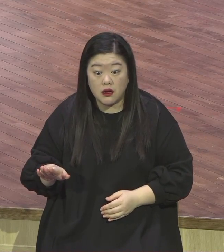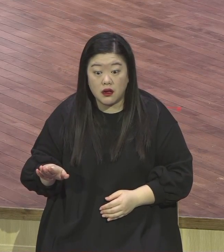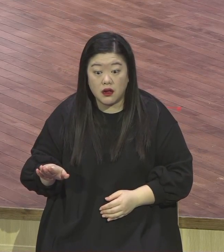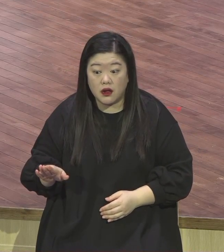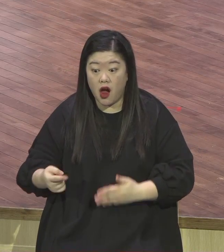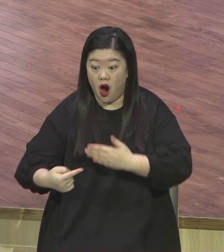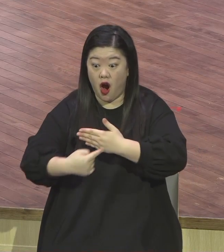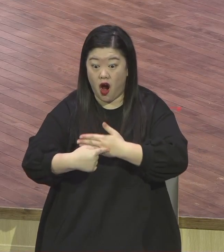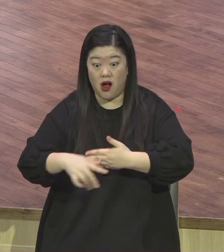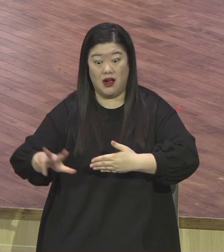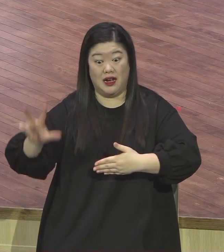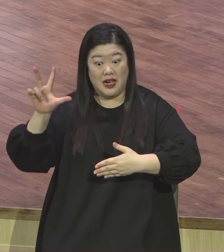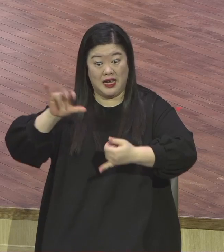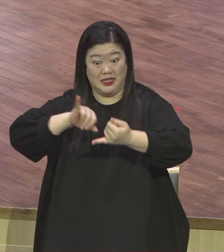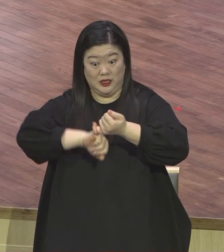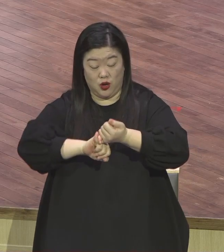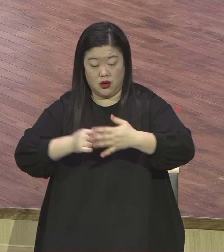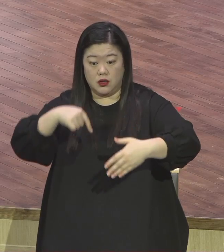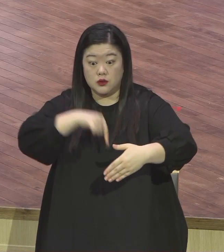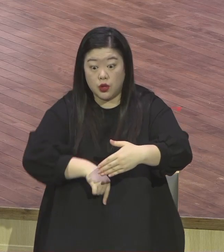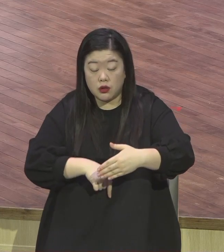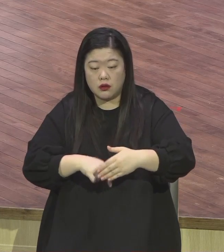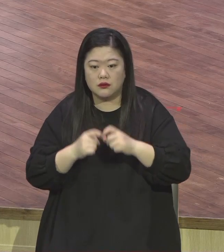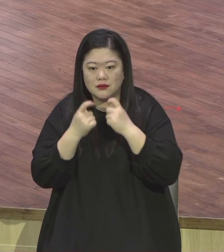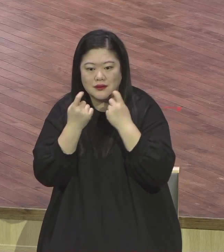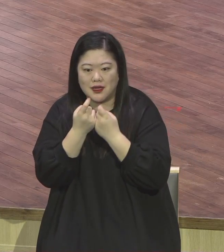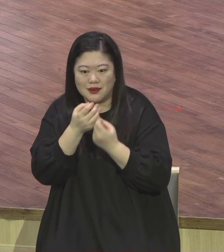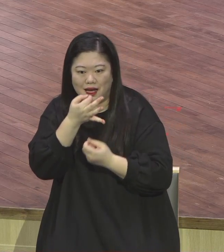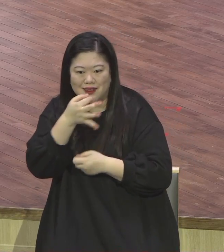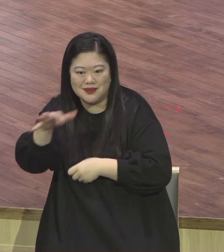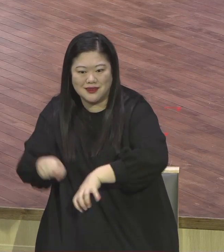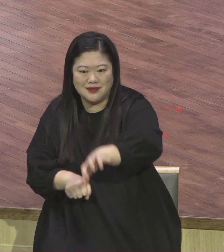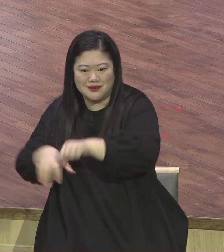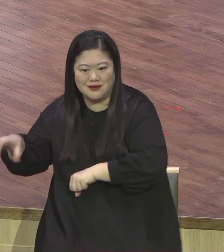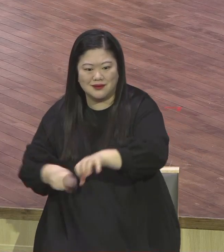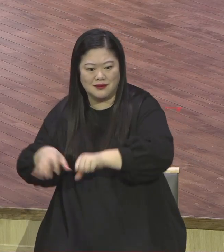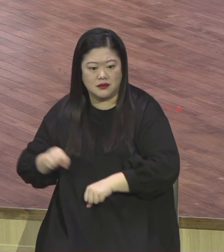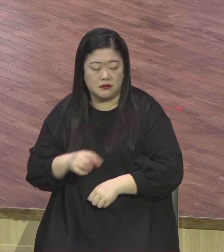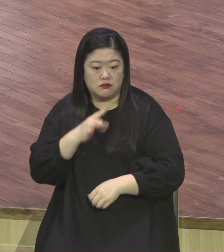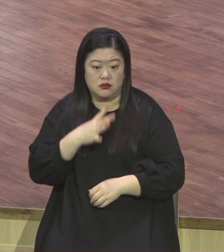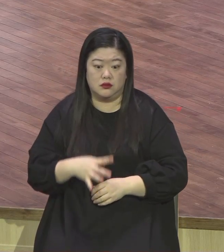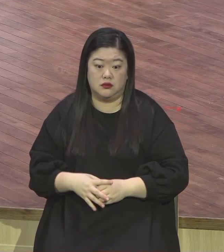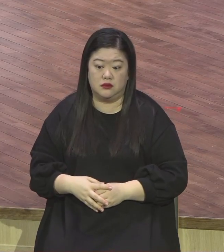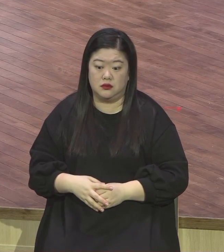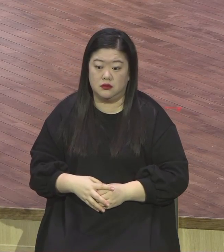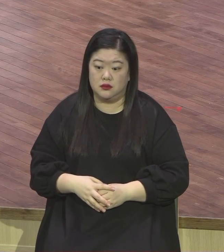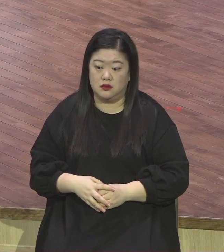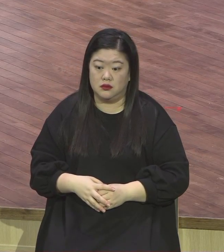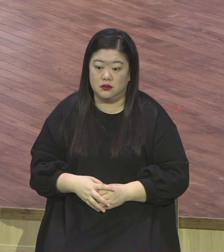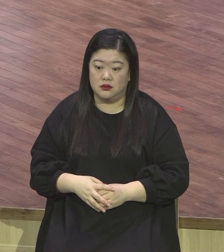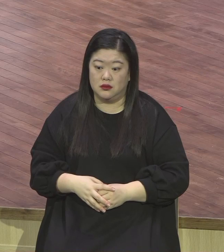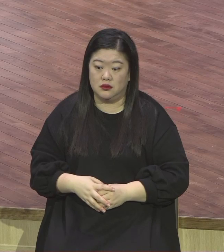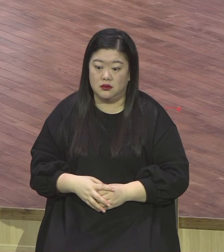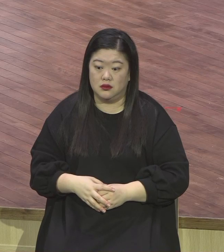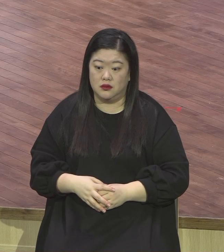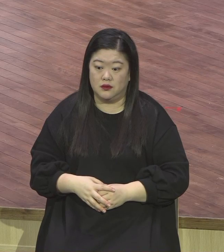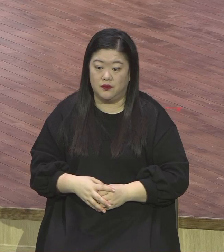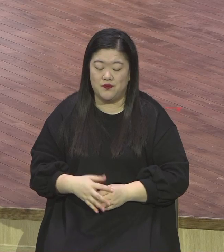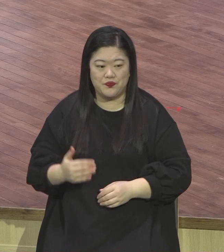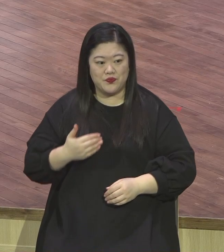국민들이 어떻게든 상관없어 자기들 정권 잡아야 돼. 인정사정 없이 정권을 잡고 어떻게 하시든지